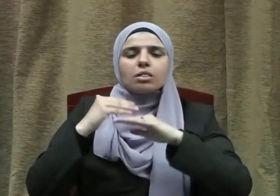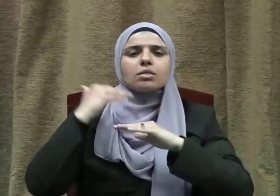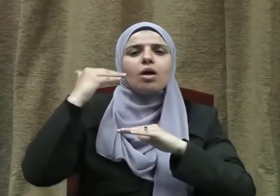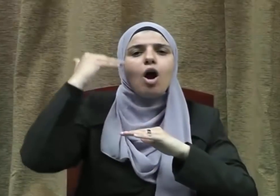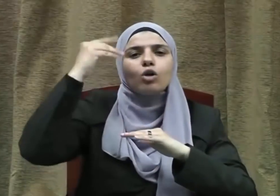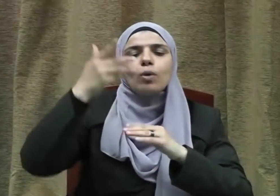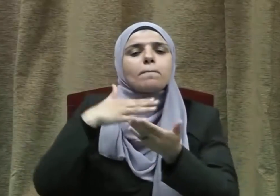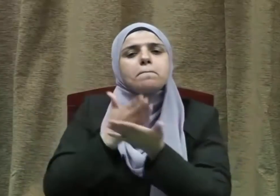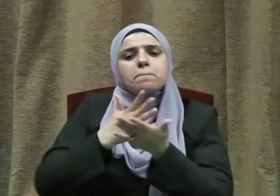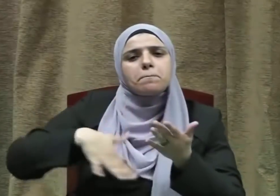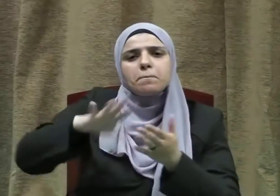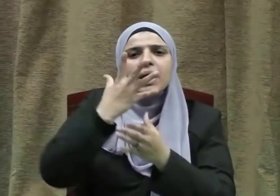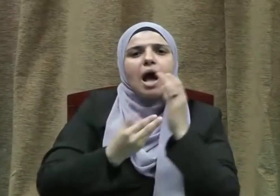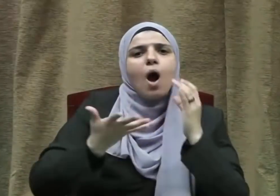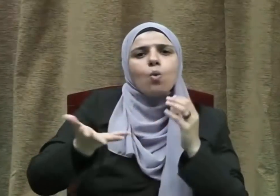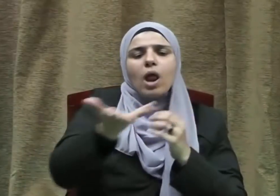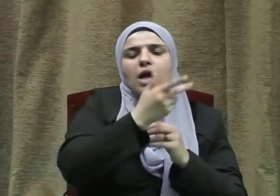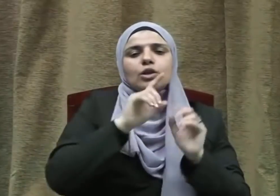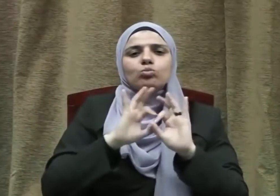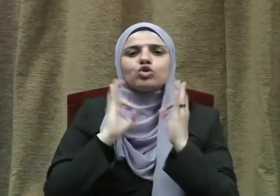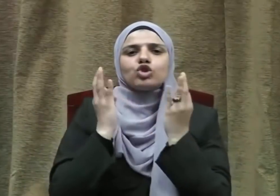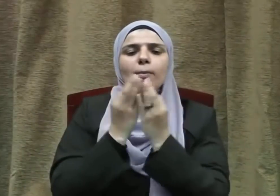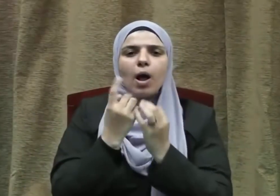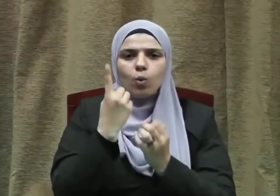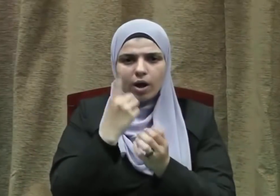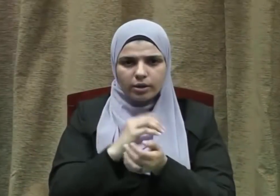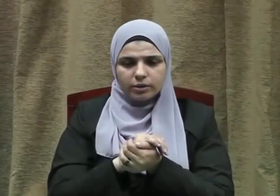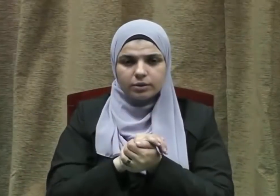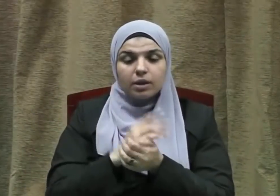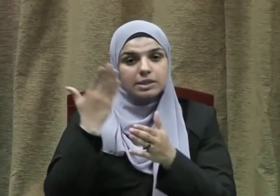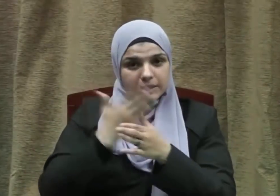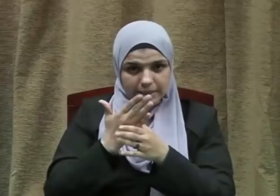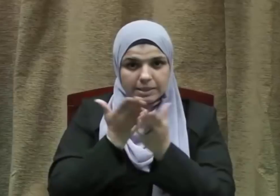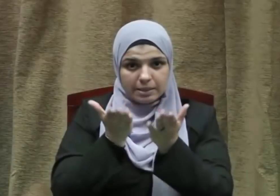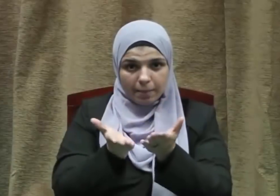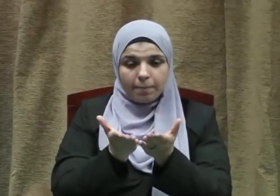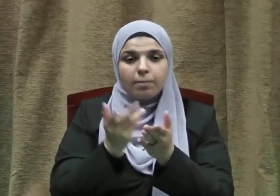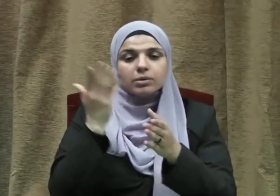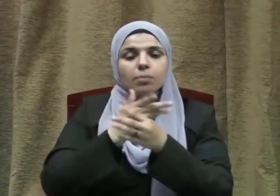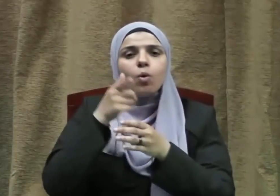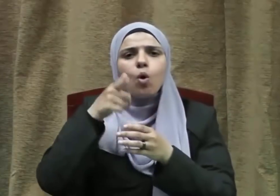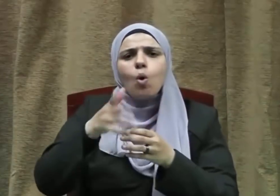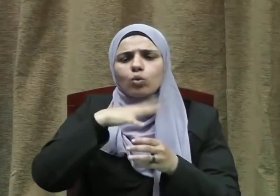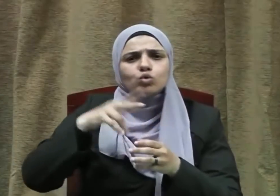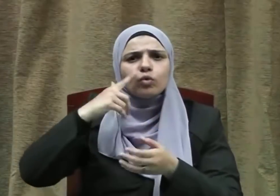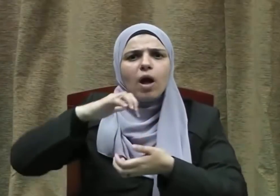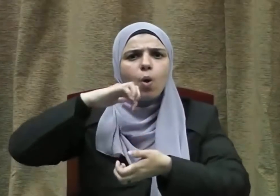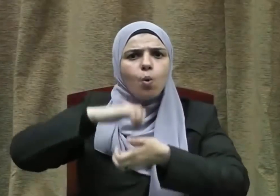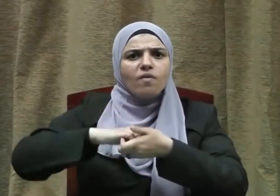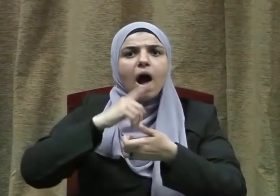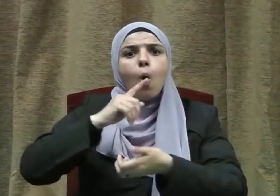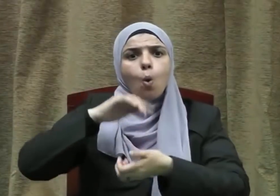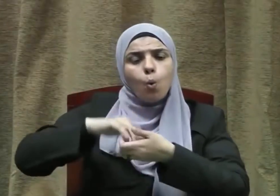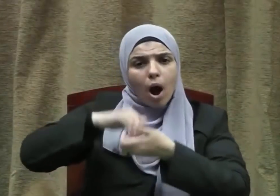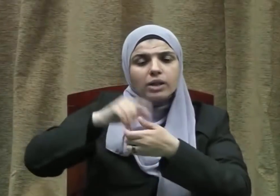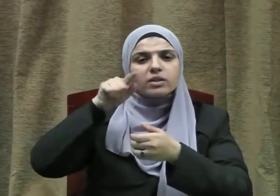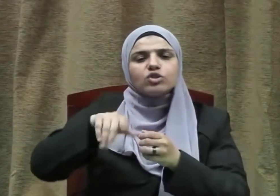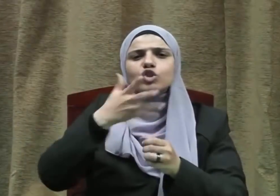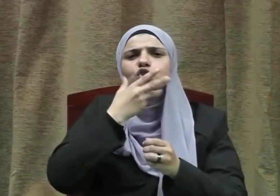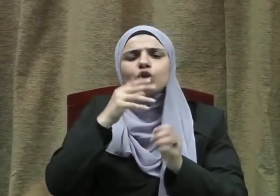بين أبناء المجتمع الواحد لذا كان الوفاء بالعهد شعبة من